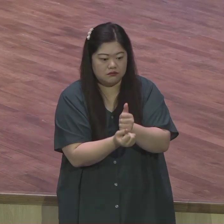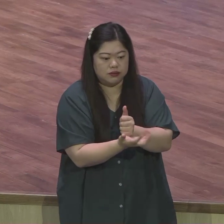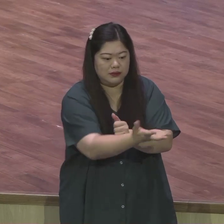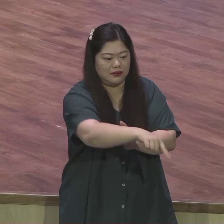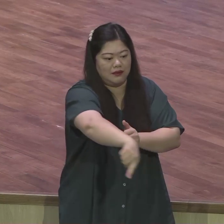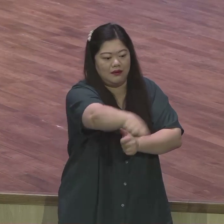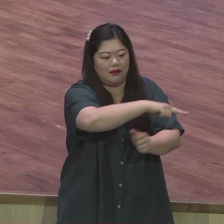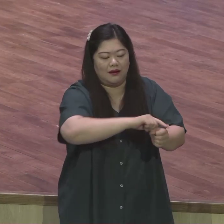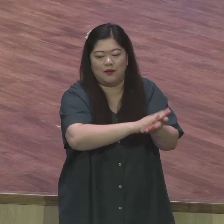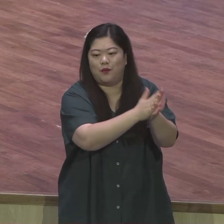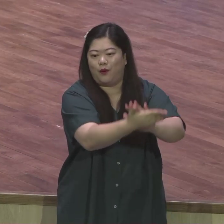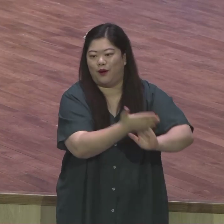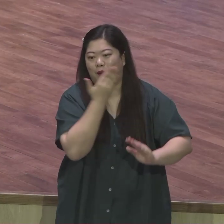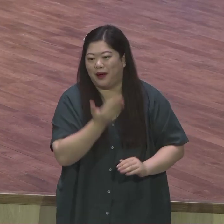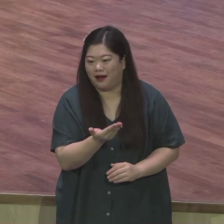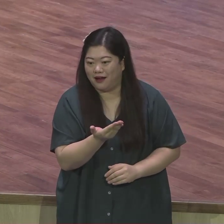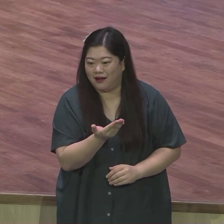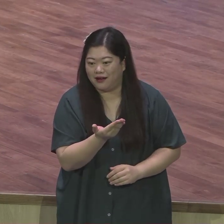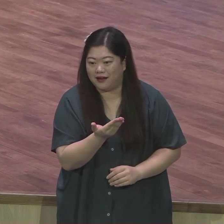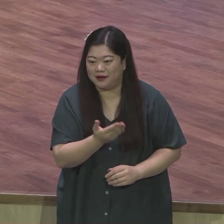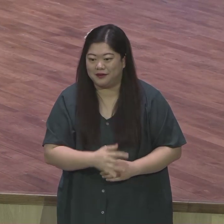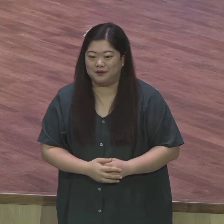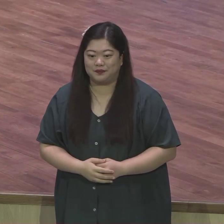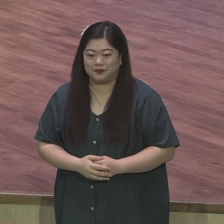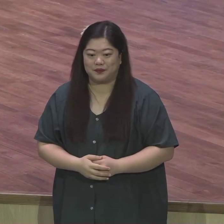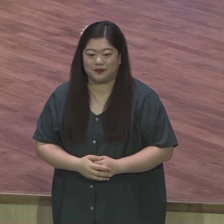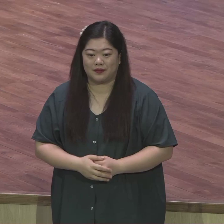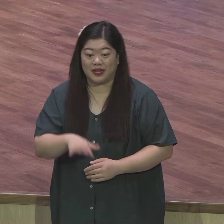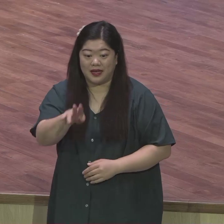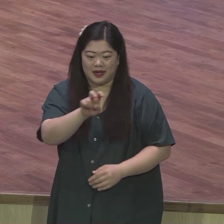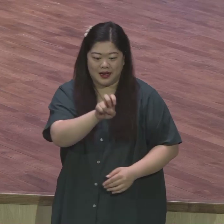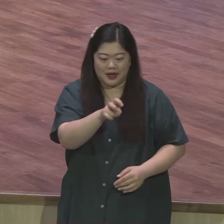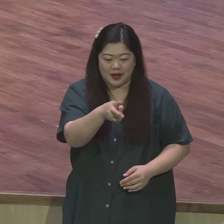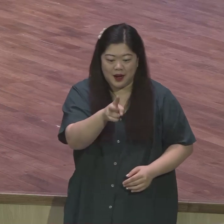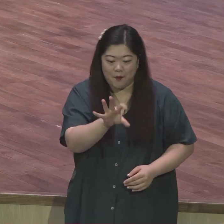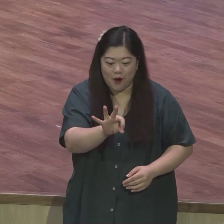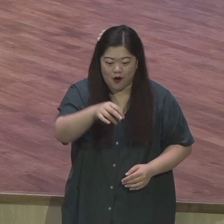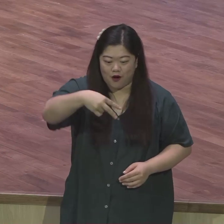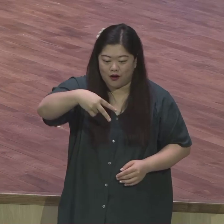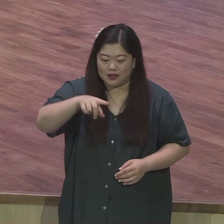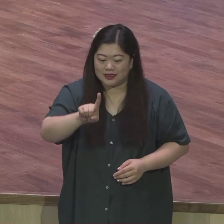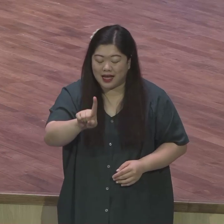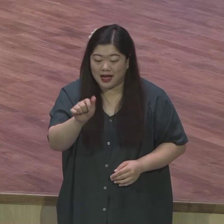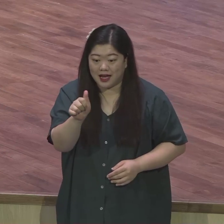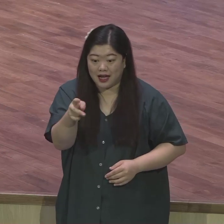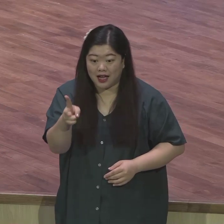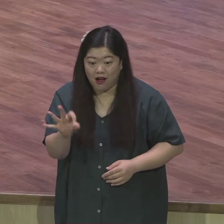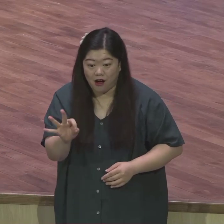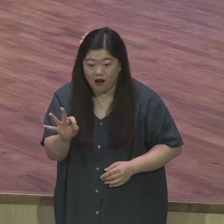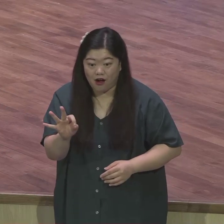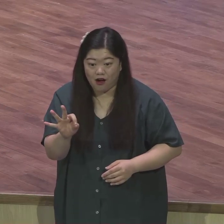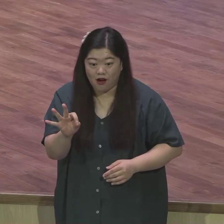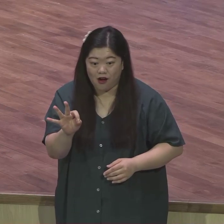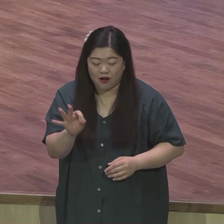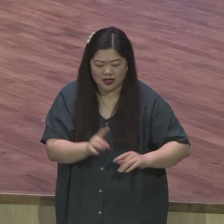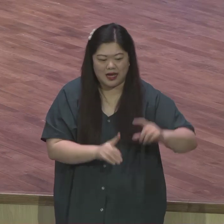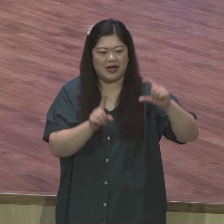거예요 다시 말하면 명사형 성도가 아니에요 이름만 있는 명사형 성도가 아니라 동사형 성도가